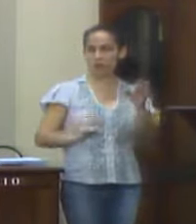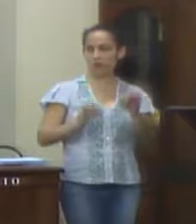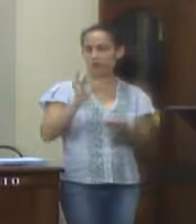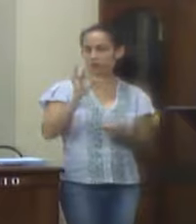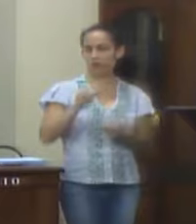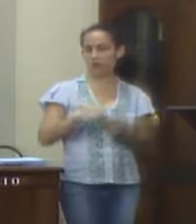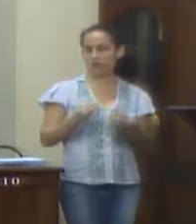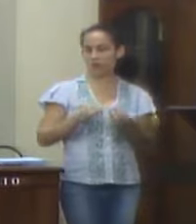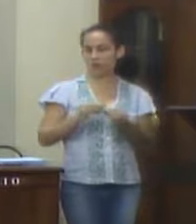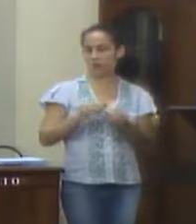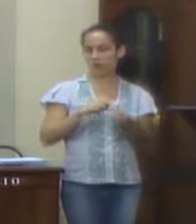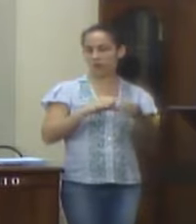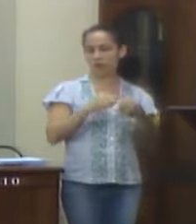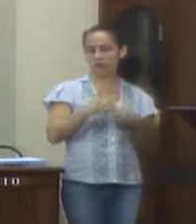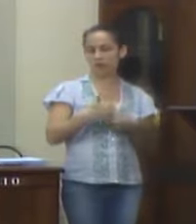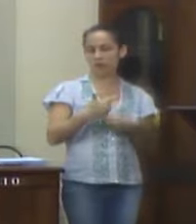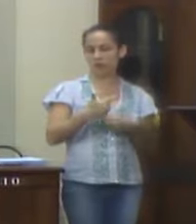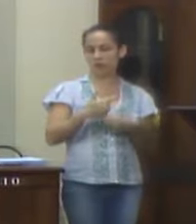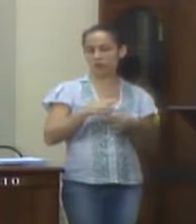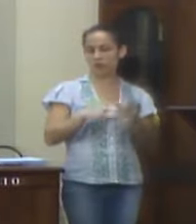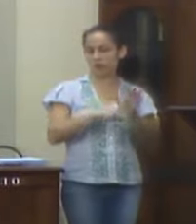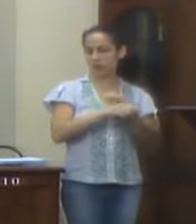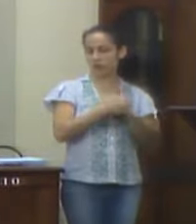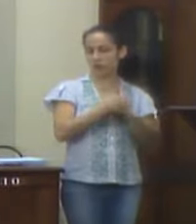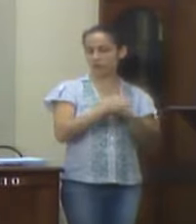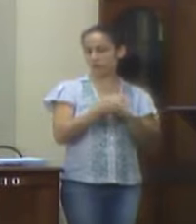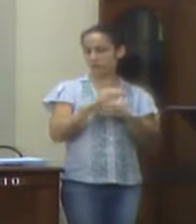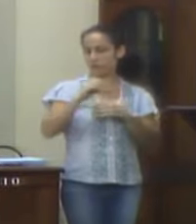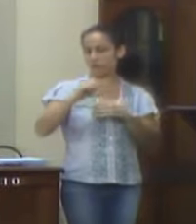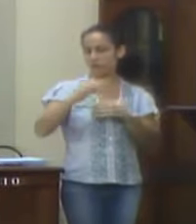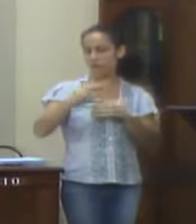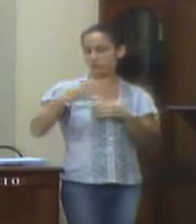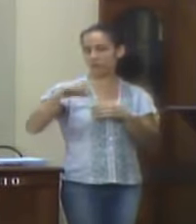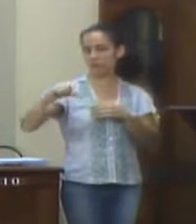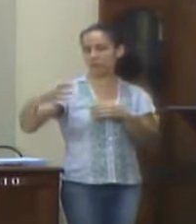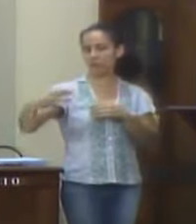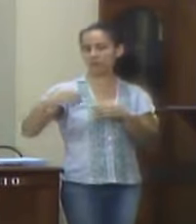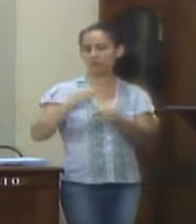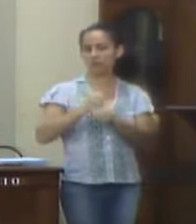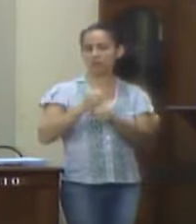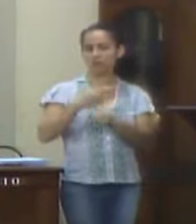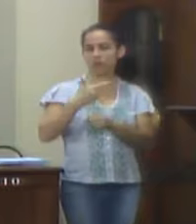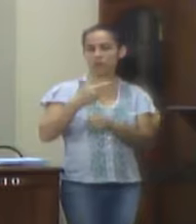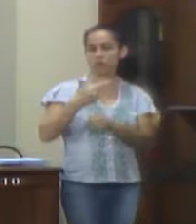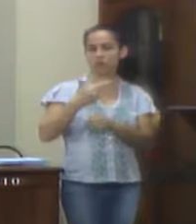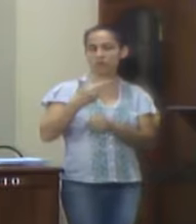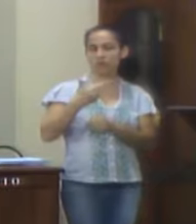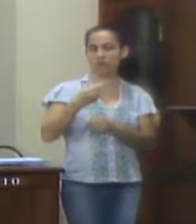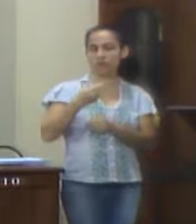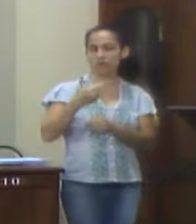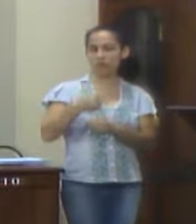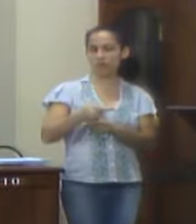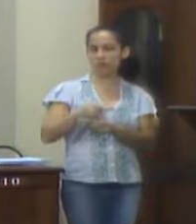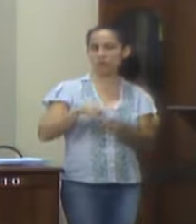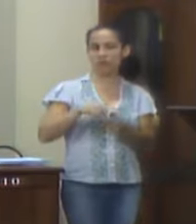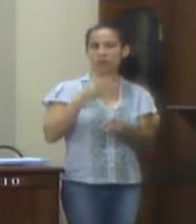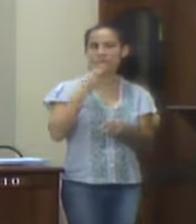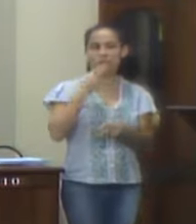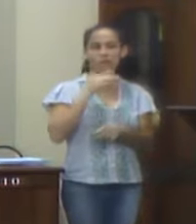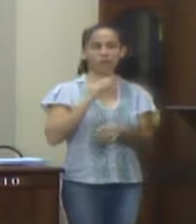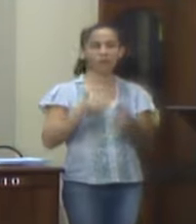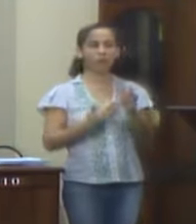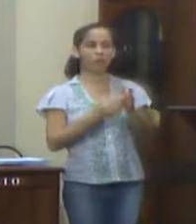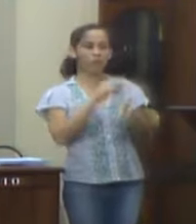parágrafo 2º do artigo 21 da Lei nº 11.494, de 2007, que estabelece que somente até